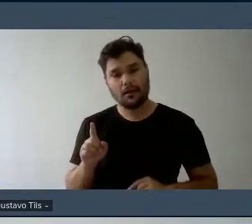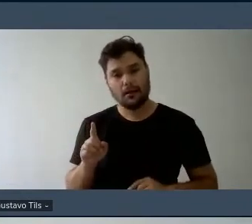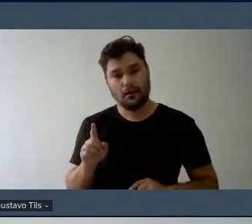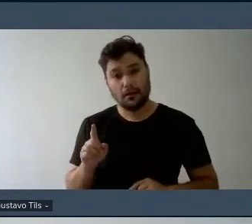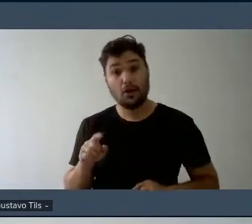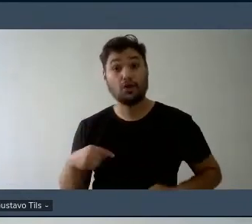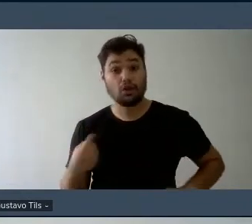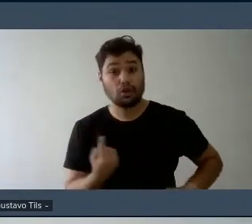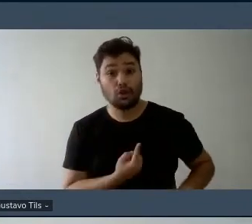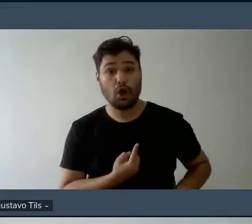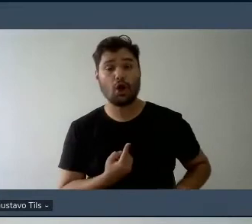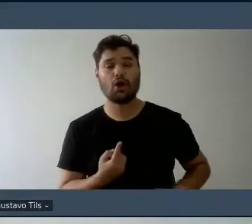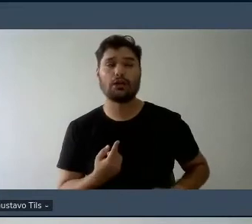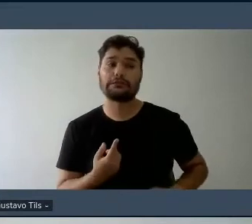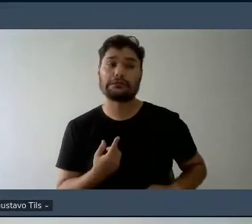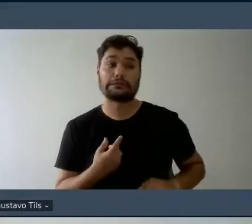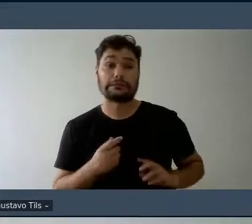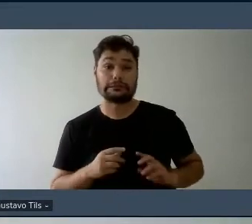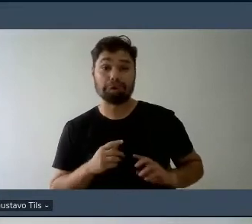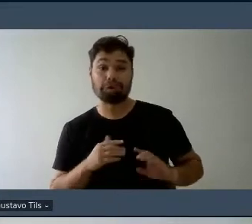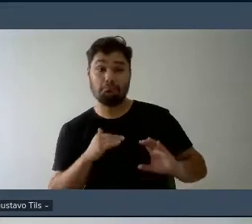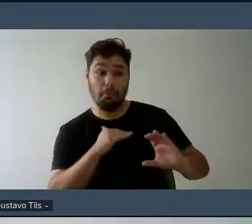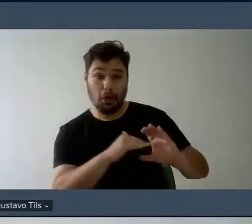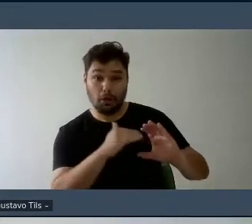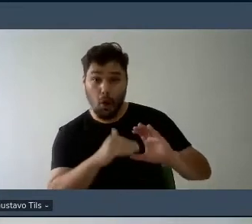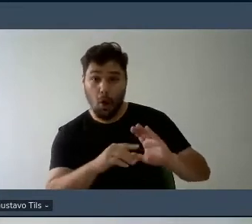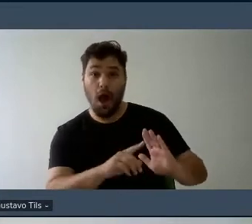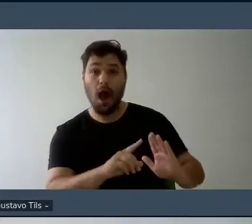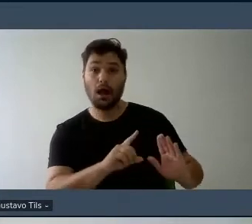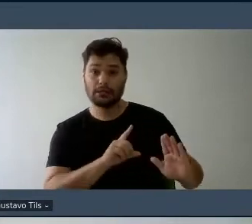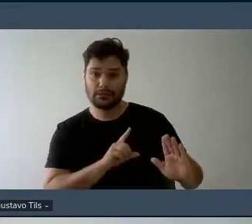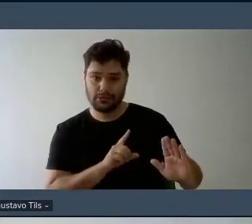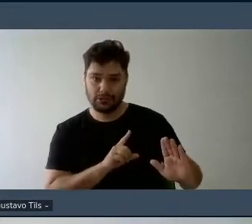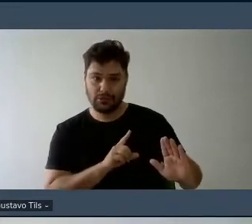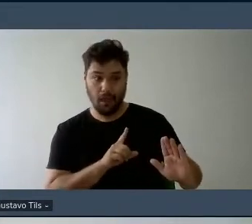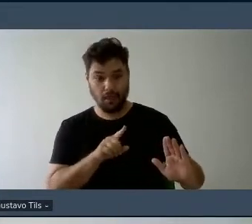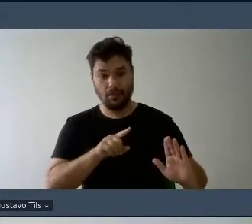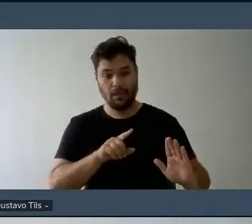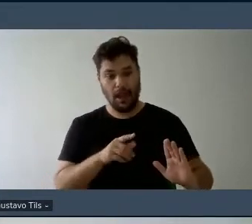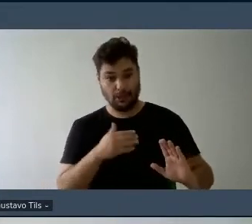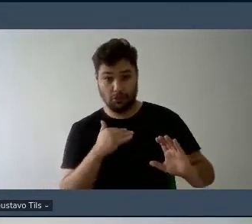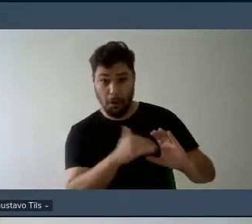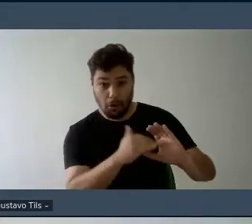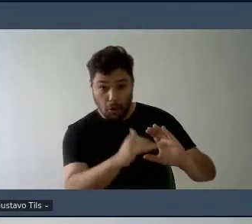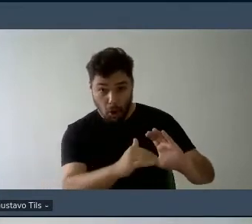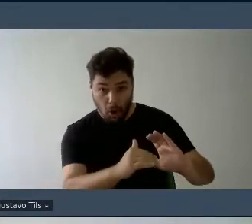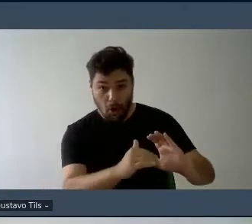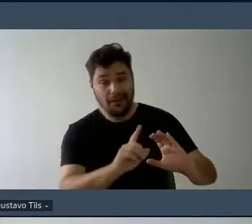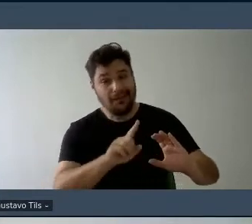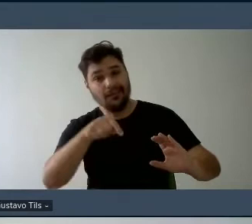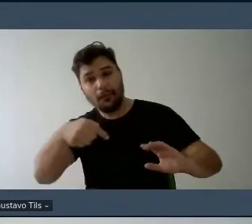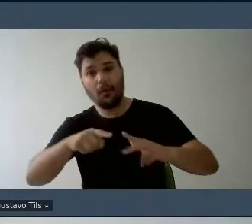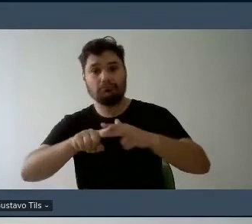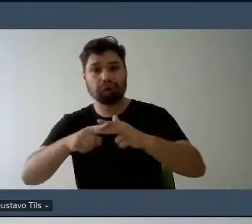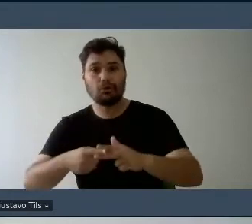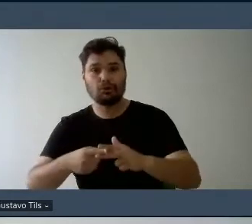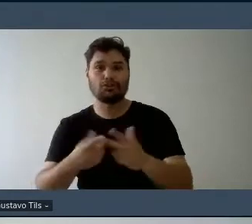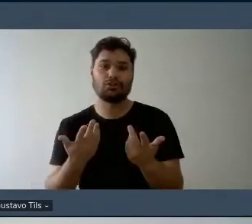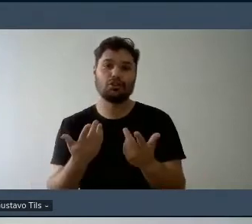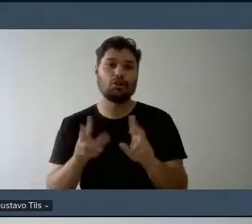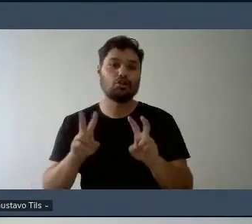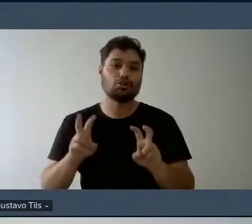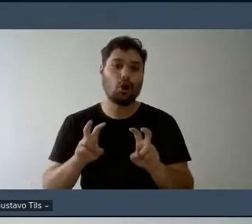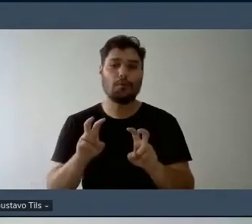preferimos mandar antecipadamente para vocês e depois fazer essas correções de forma de né de